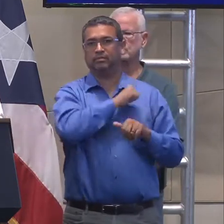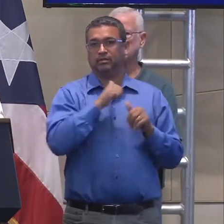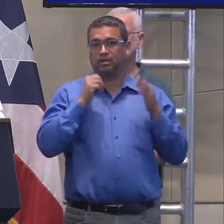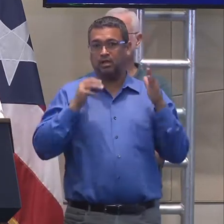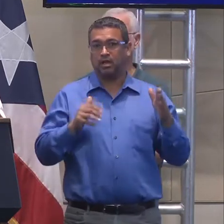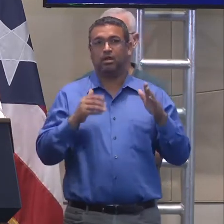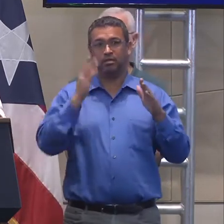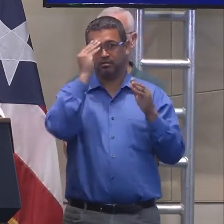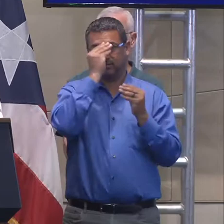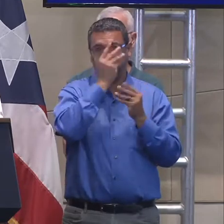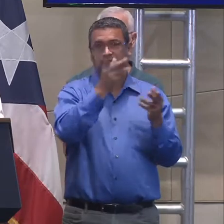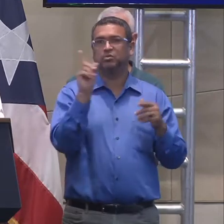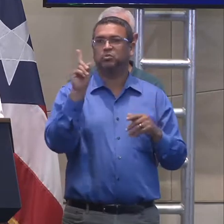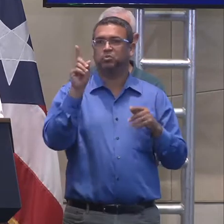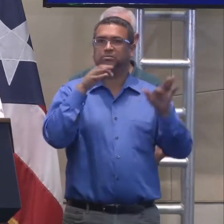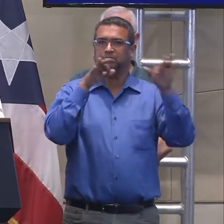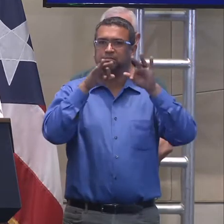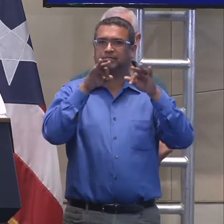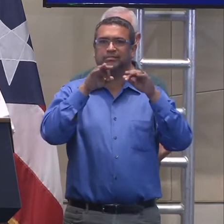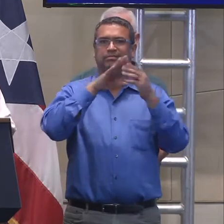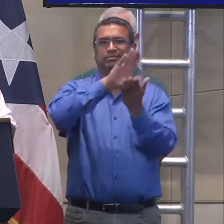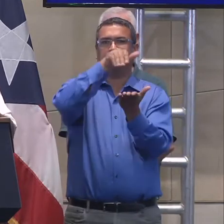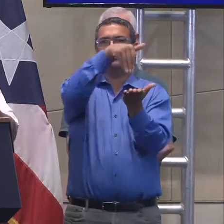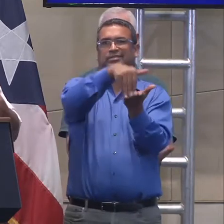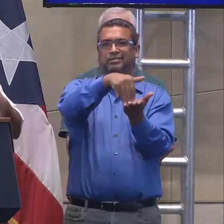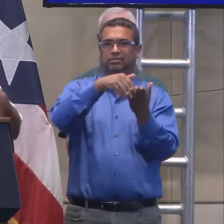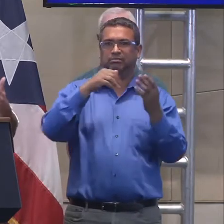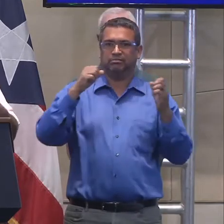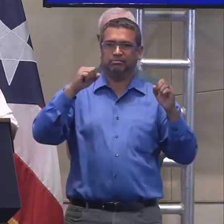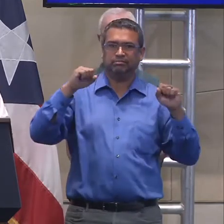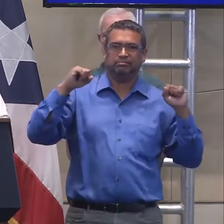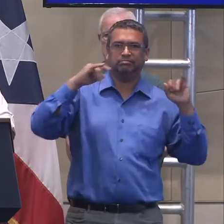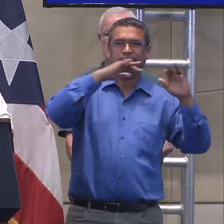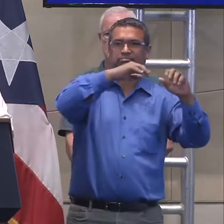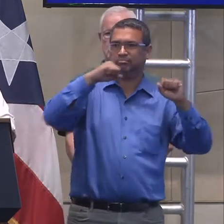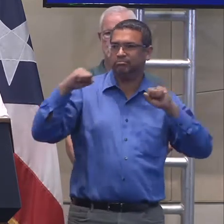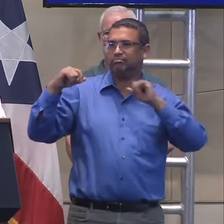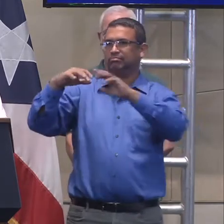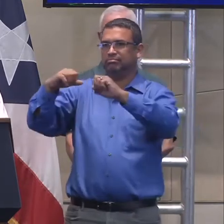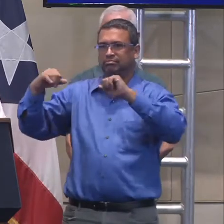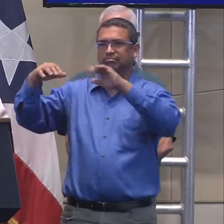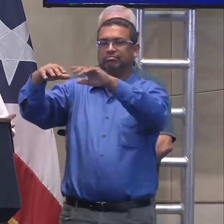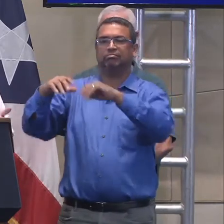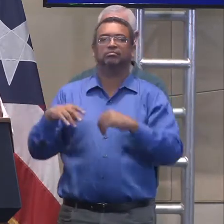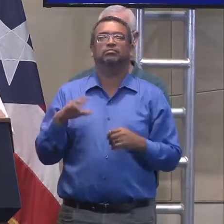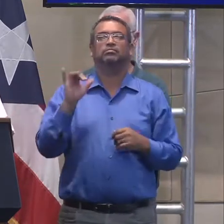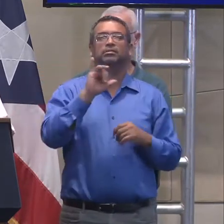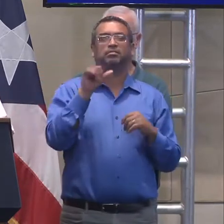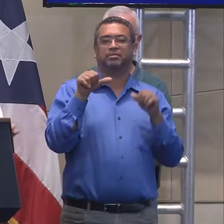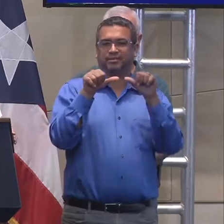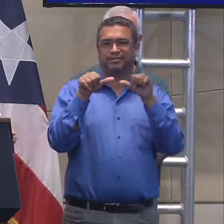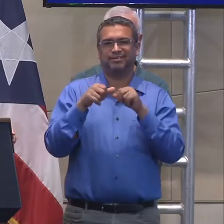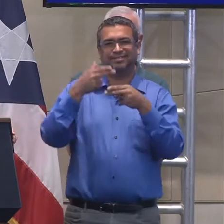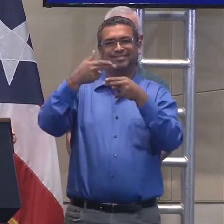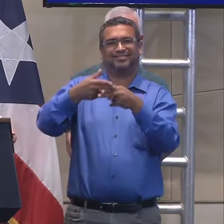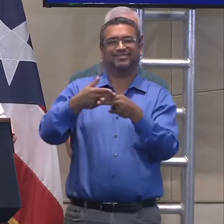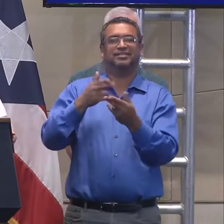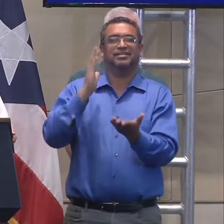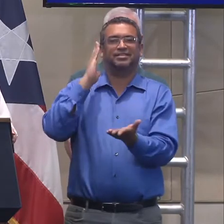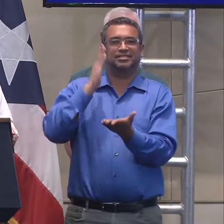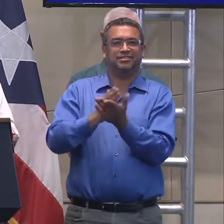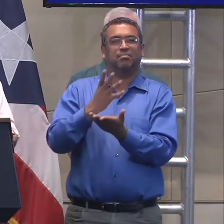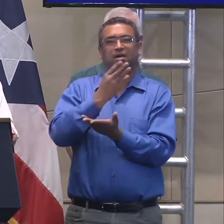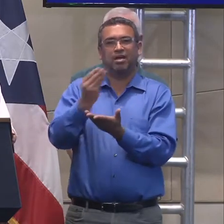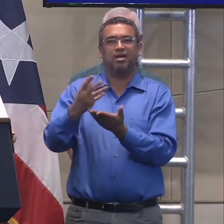recordamos también que otros esfuerzos se están poblando ahora para hacer comida, los, los top and goes que, que comenzó,